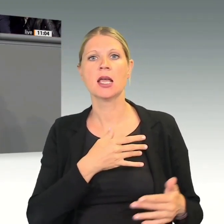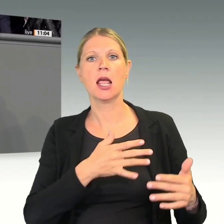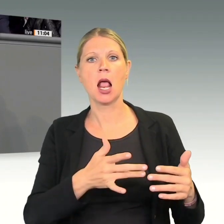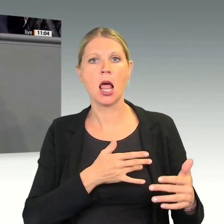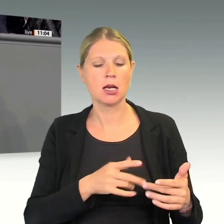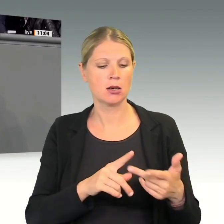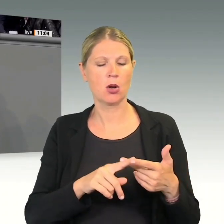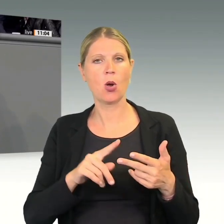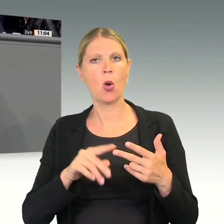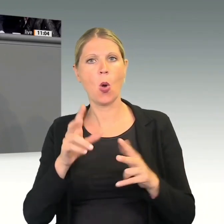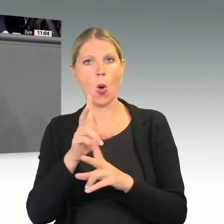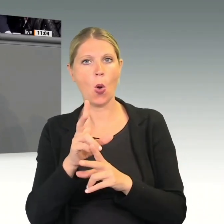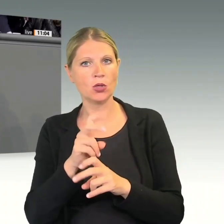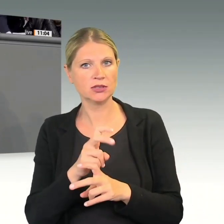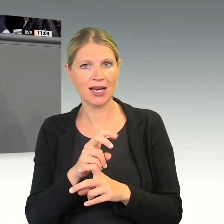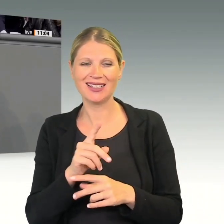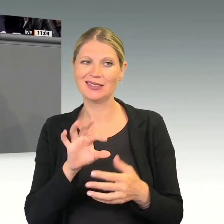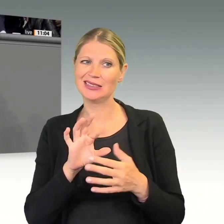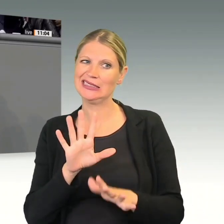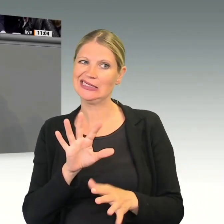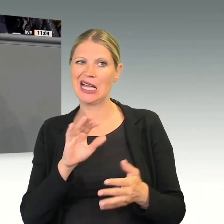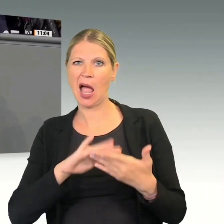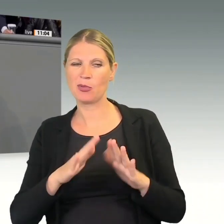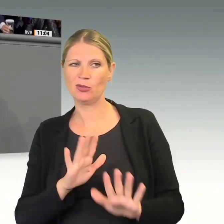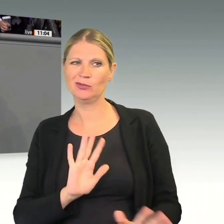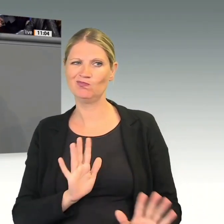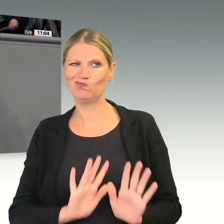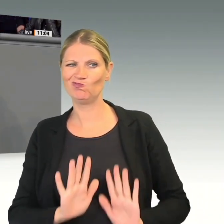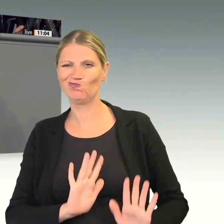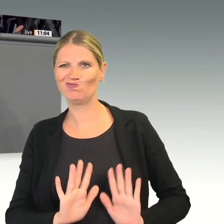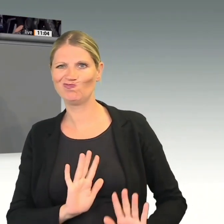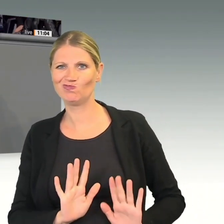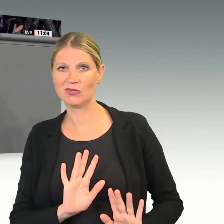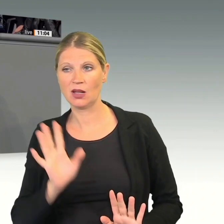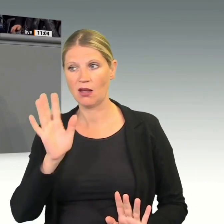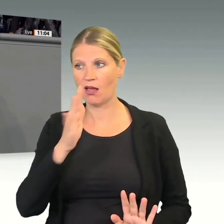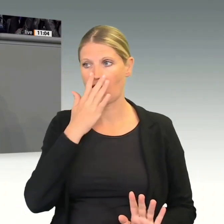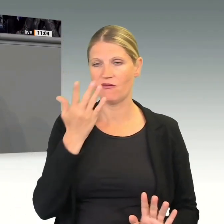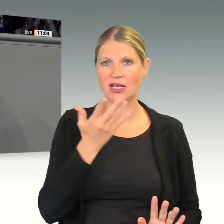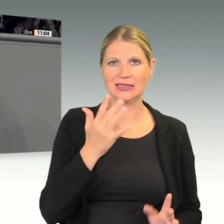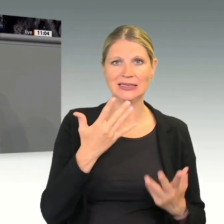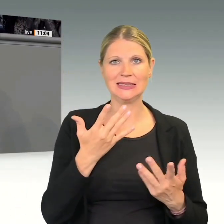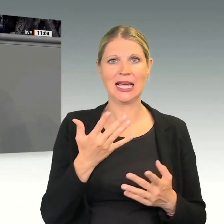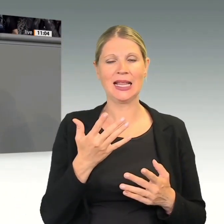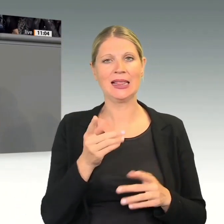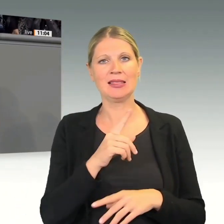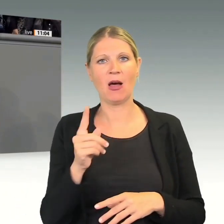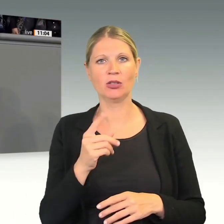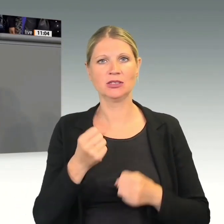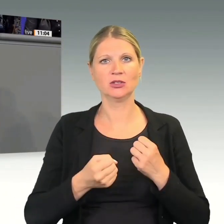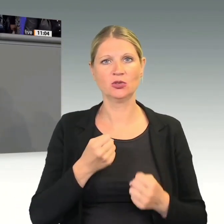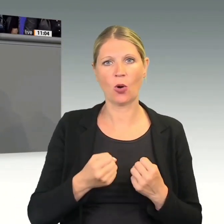Abkommen. Dort hat man erkannt, dass beispielsweise zehntausende Tonnen von zollbegünstigtem